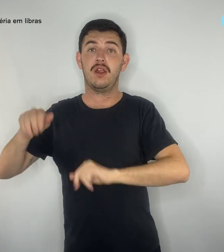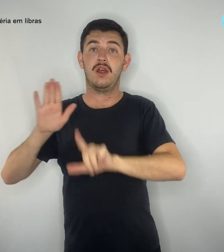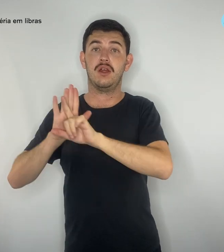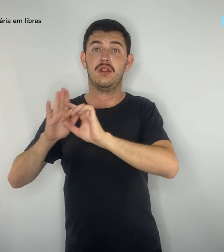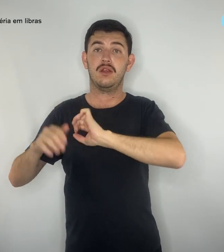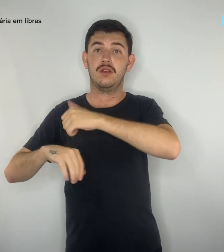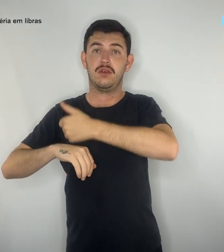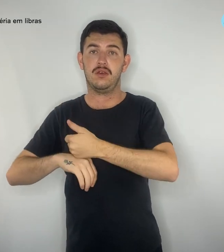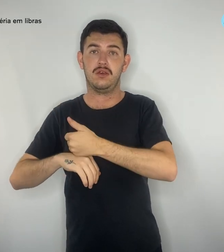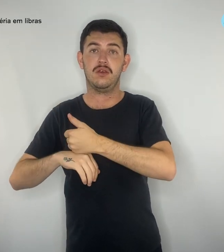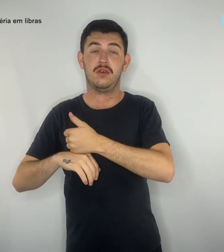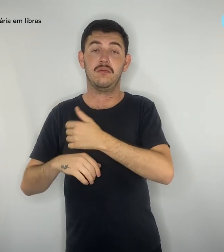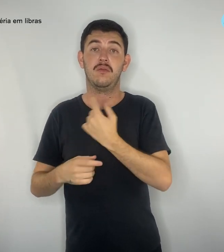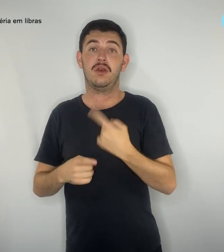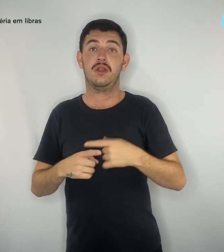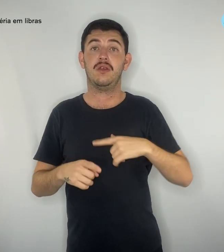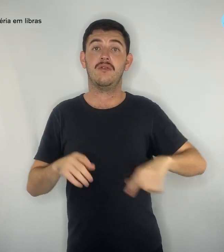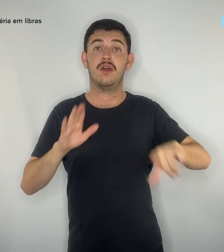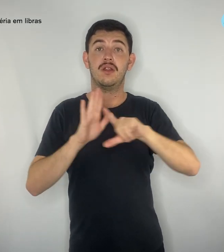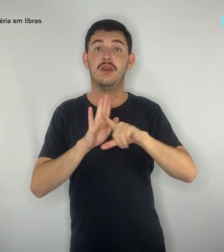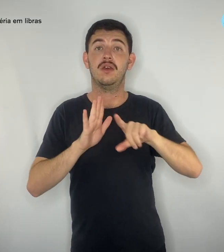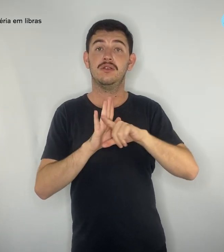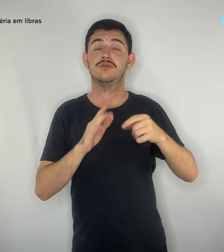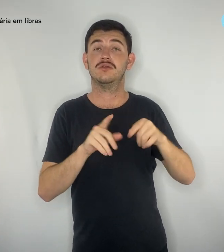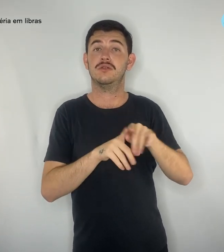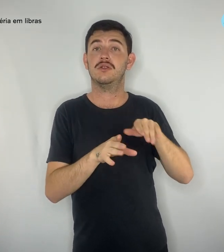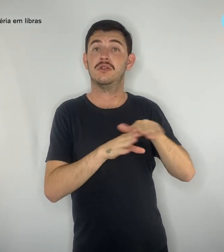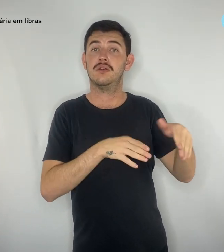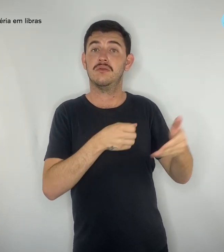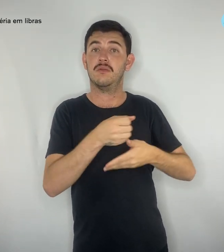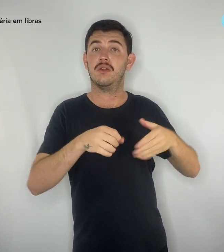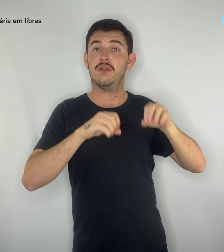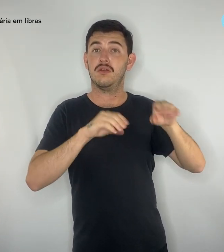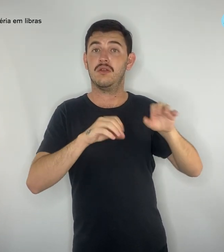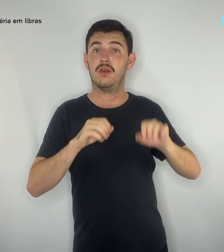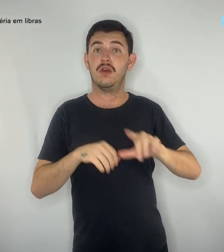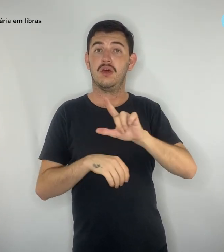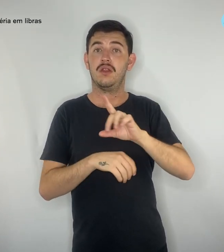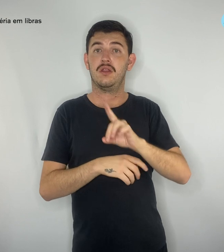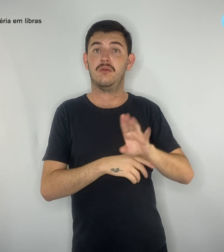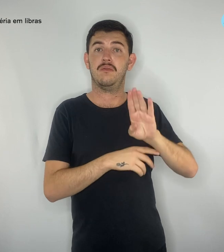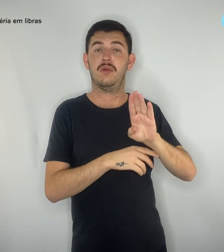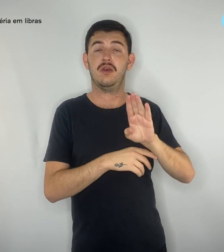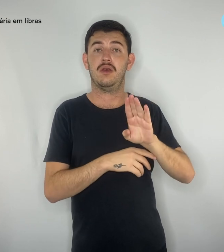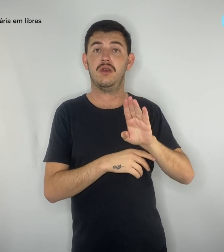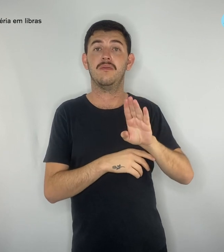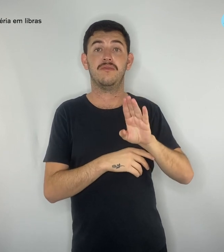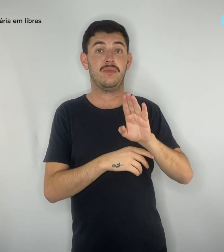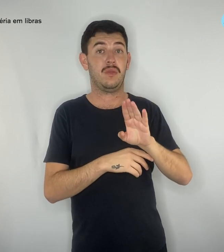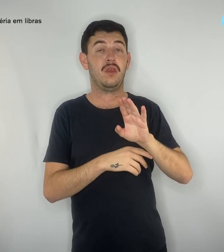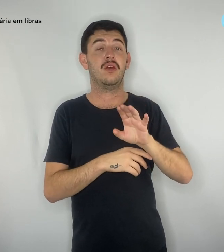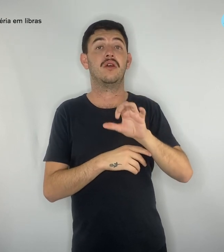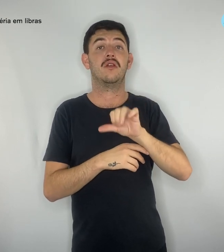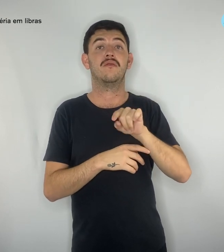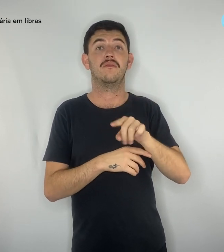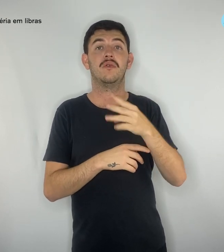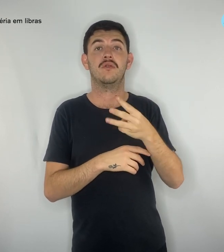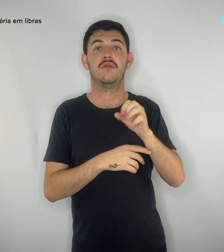9.394, de 1996. Entre os